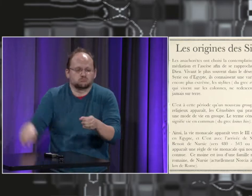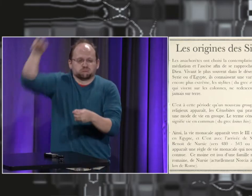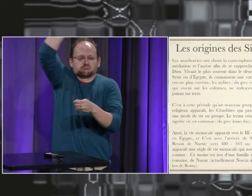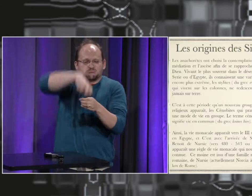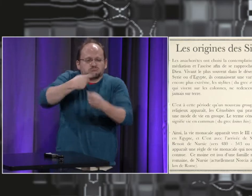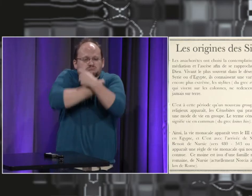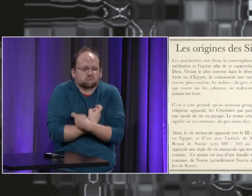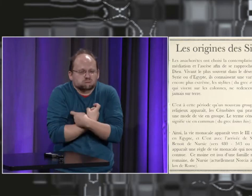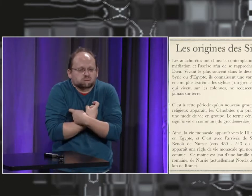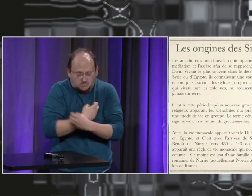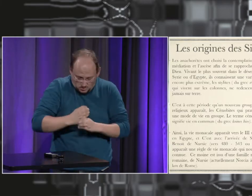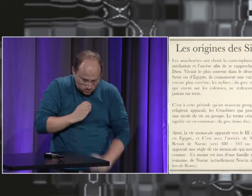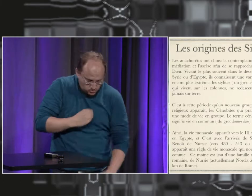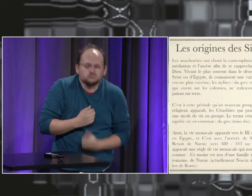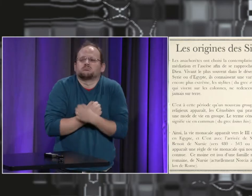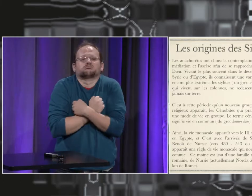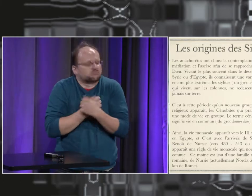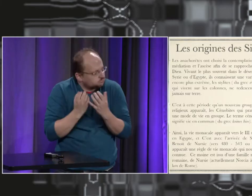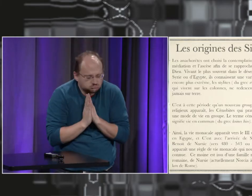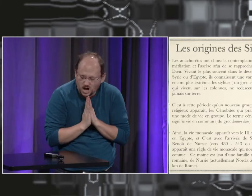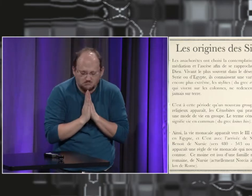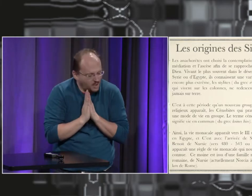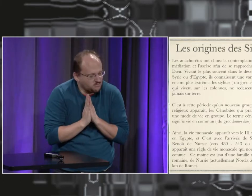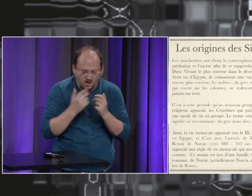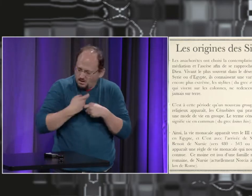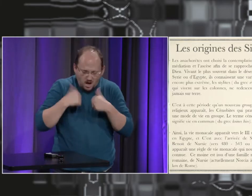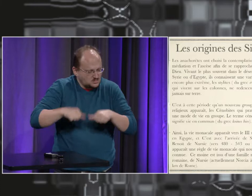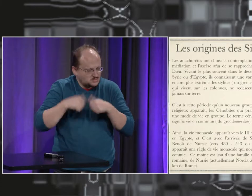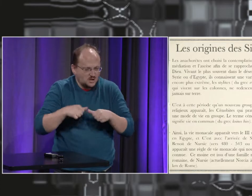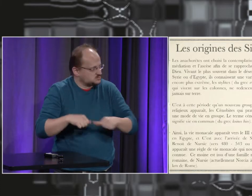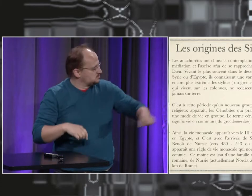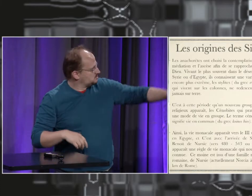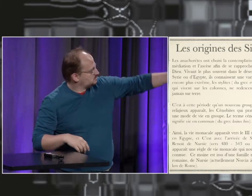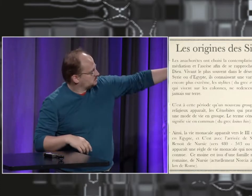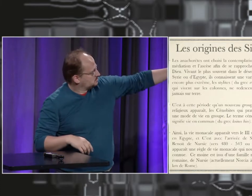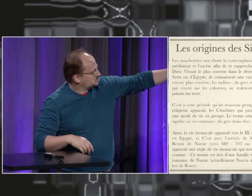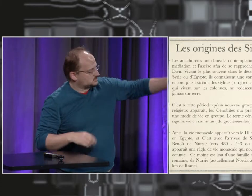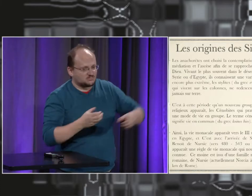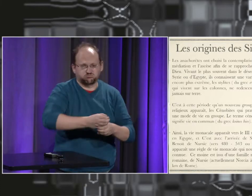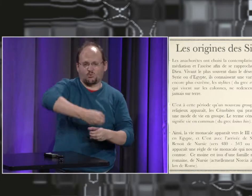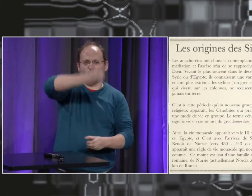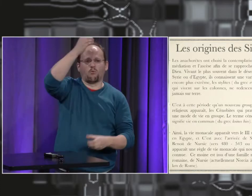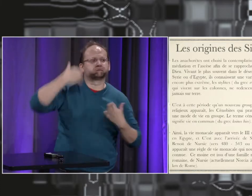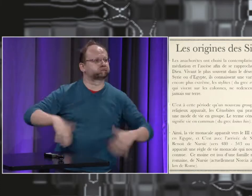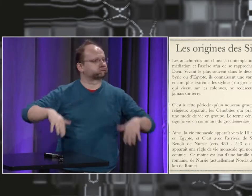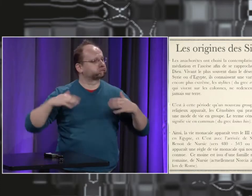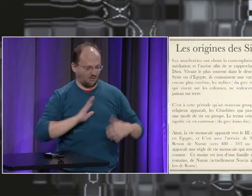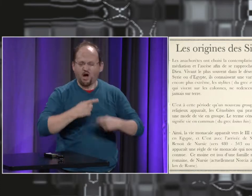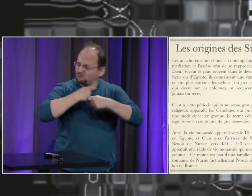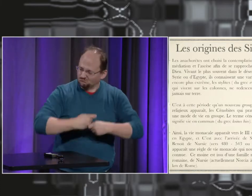Et certains allaient même jusqu'à s'asseoir sur des colonnes, sur le sommet de colonnes, et rester là pendant des jours et des jours à prier pour